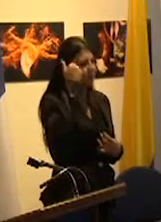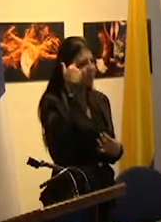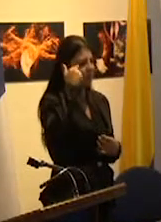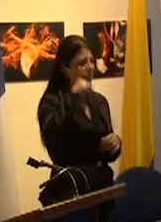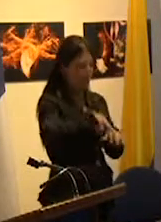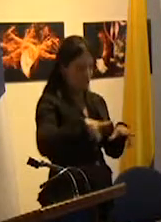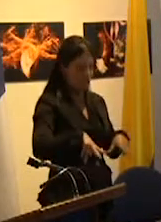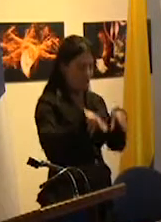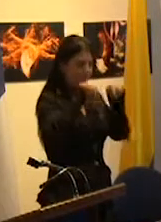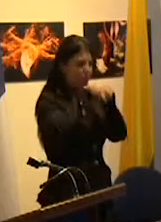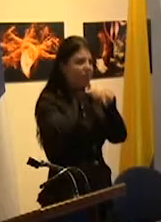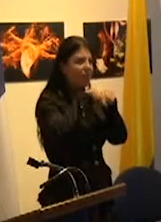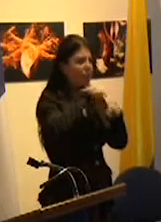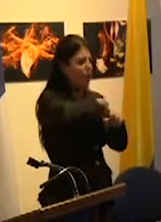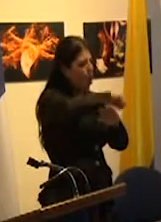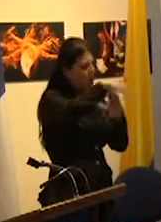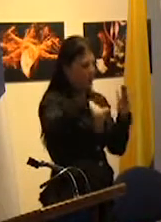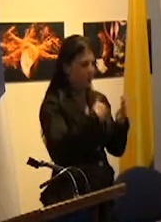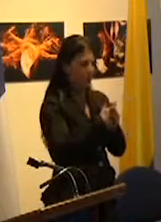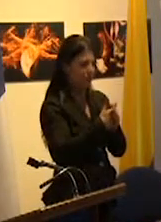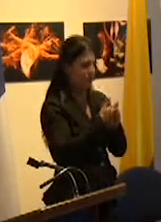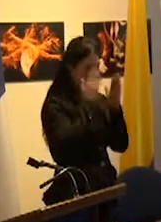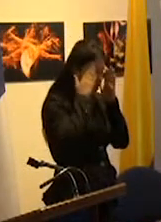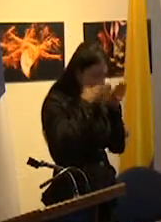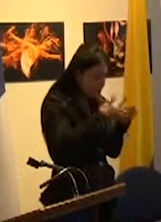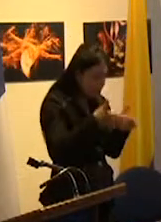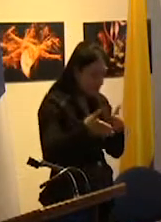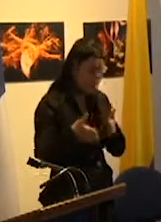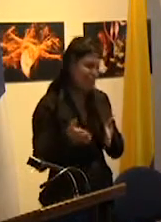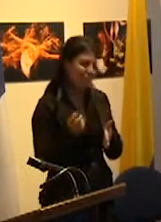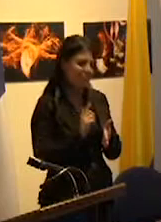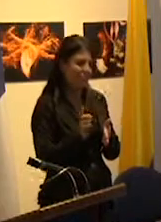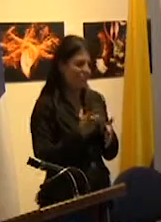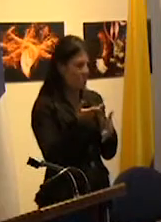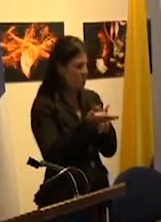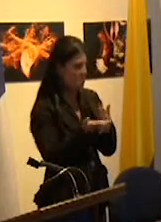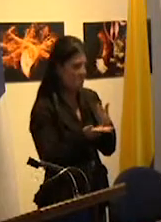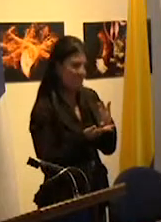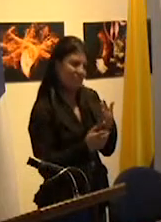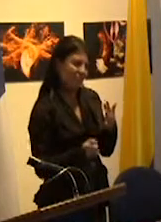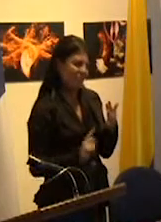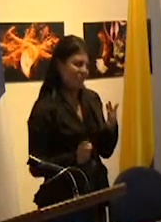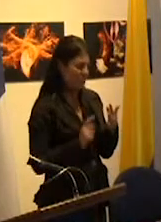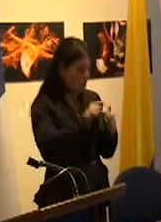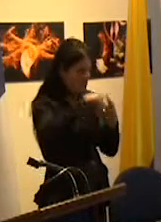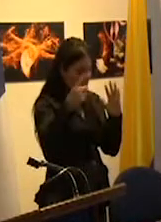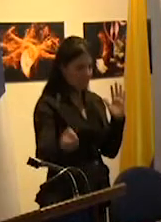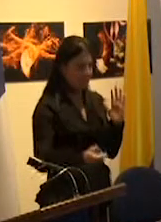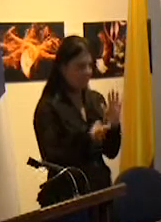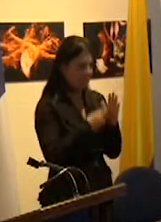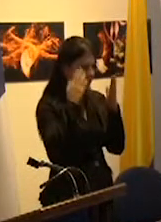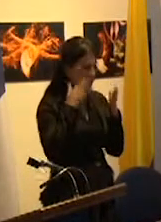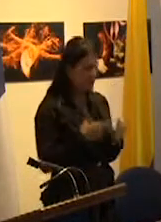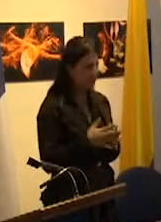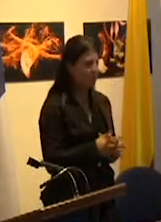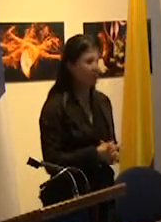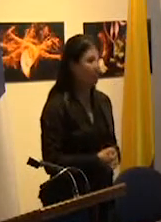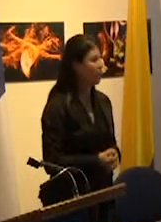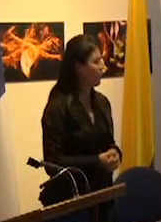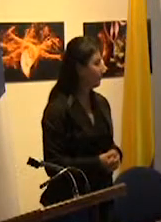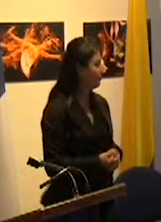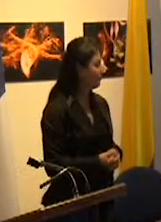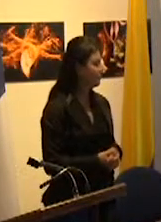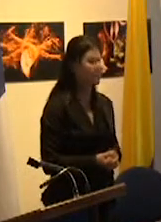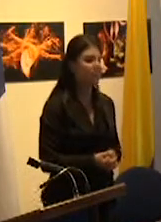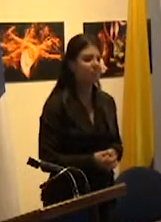es sobre ese principio vincular que tiene como horizonte de universalidad el respeto y el reconocimiento